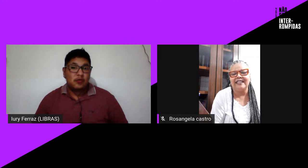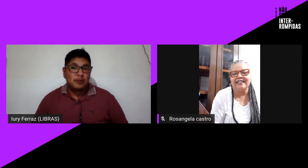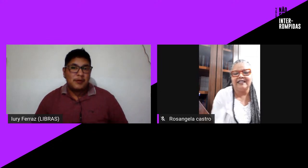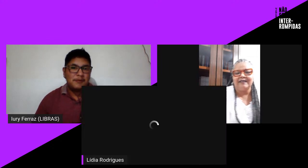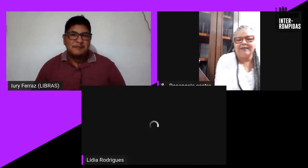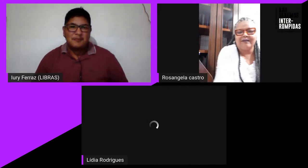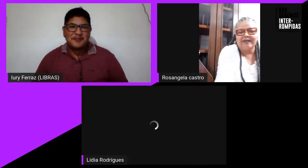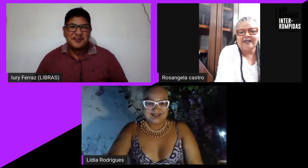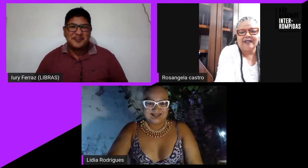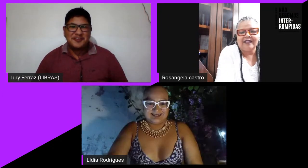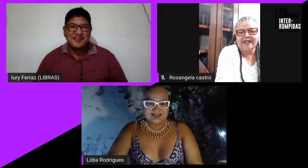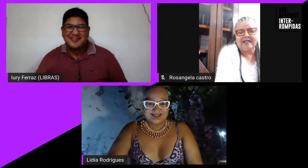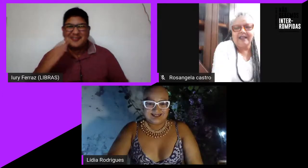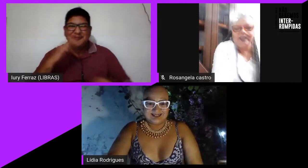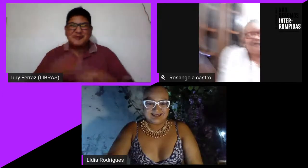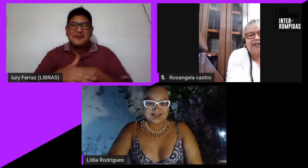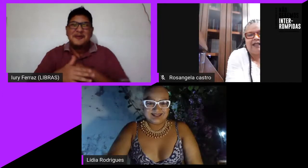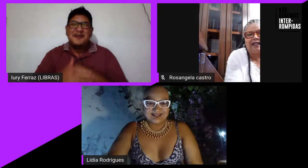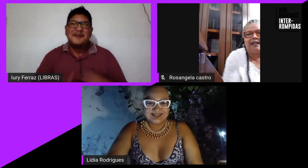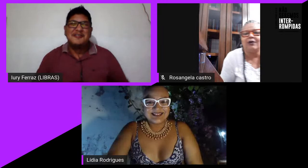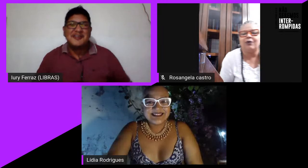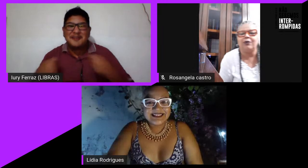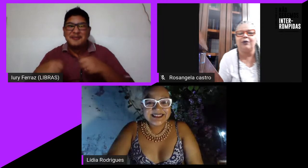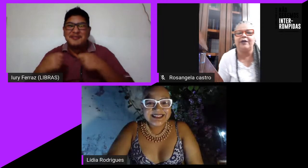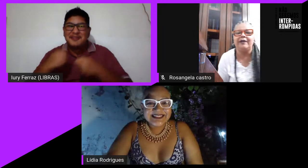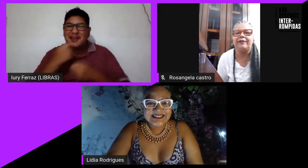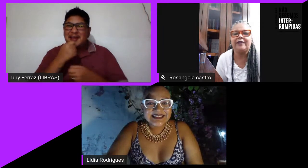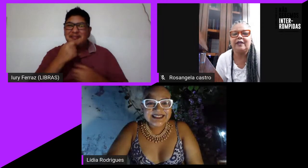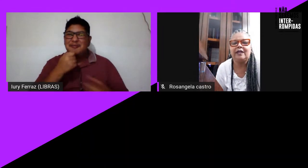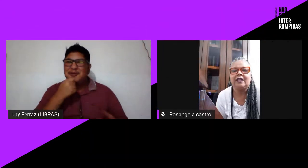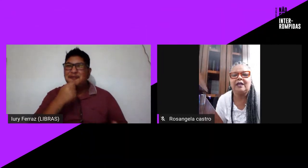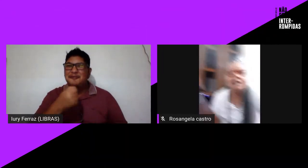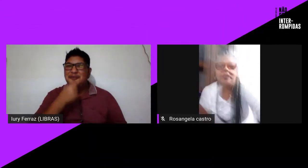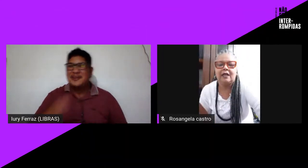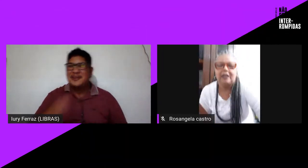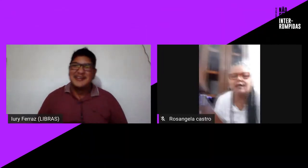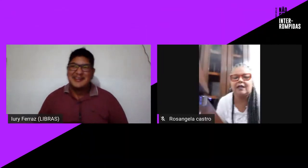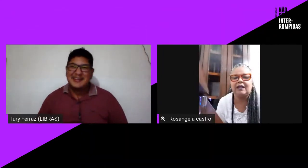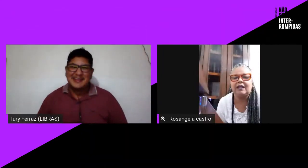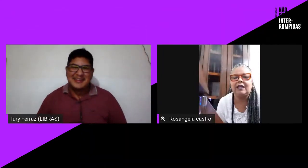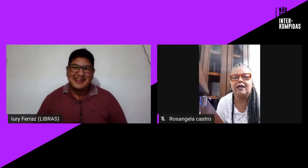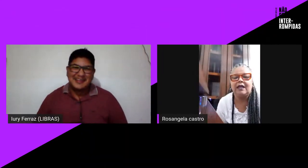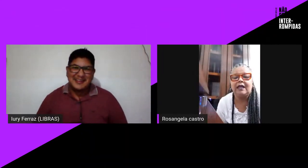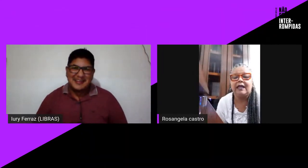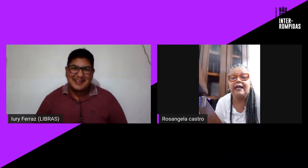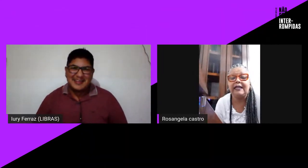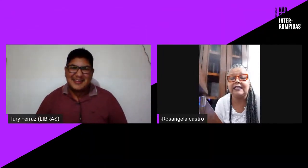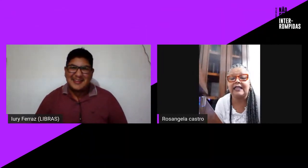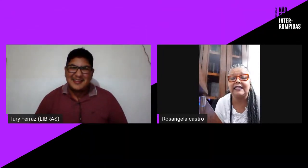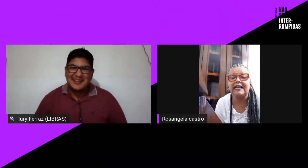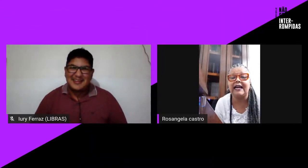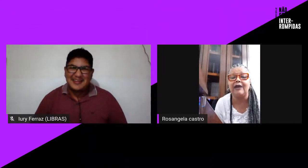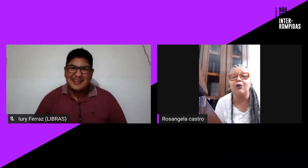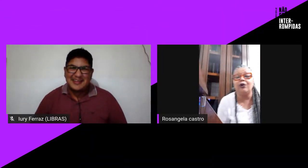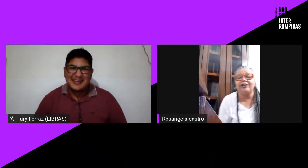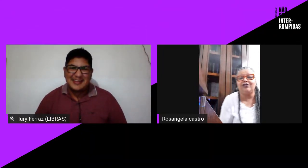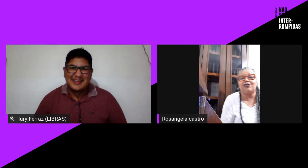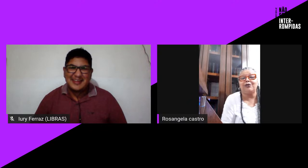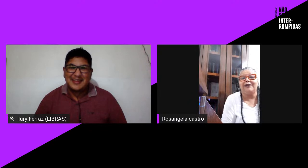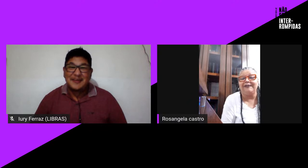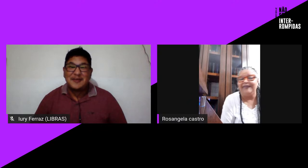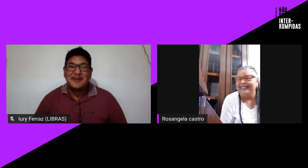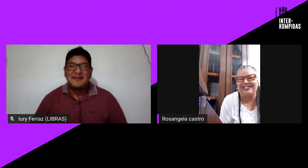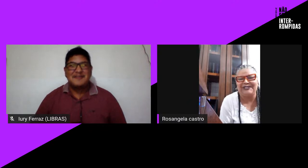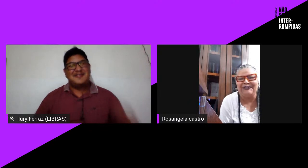Desculpa! Boa noite! Tudo bom? Rosângela, precisa ligar seu microfone. Ele está ligado. Oi!